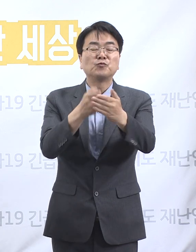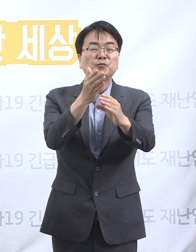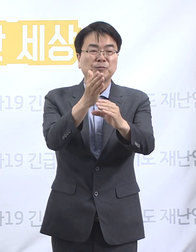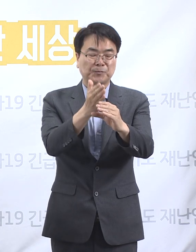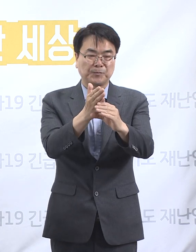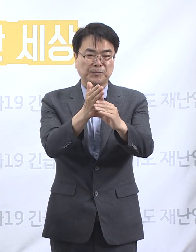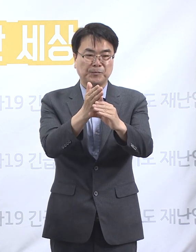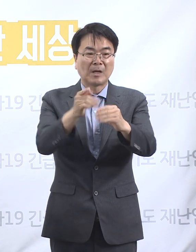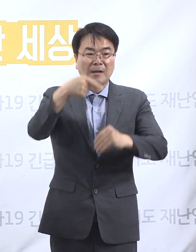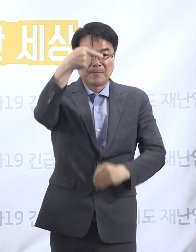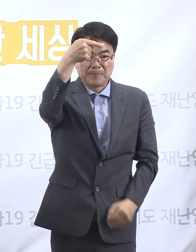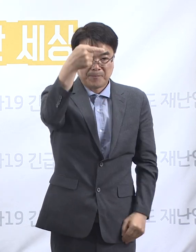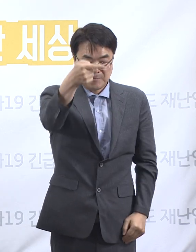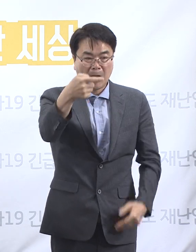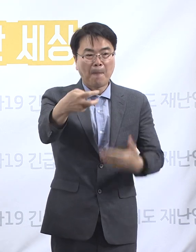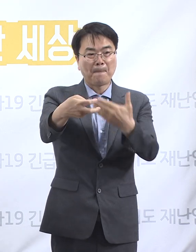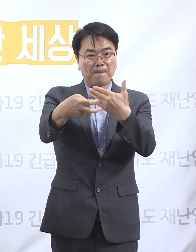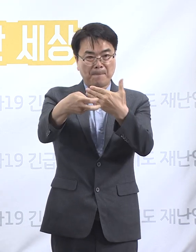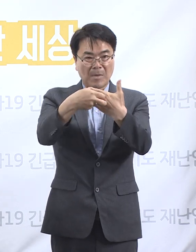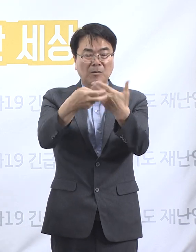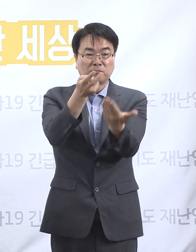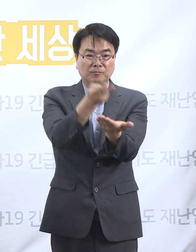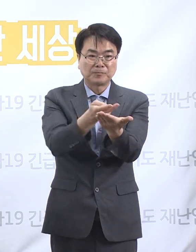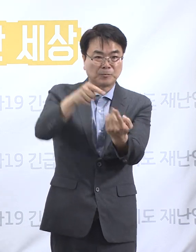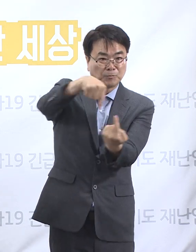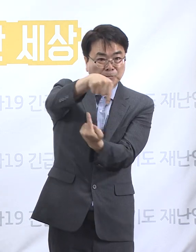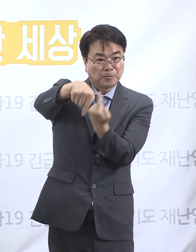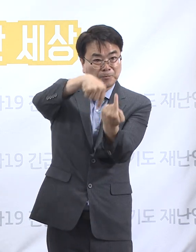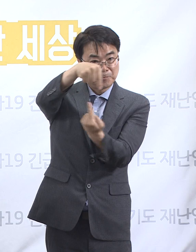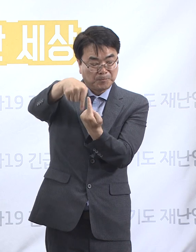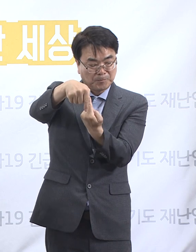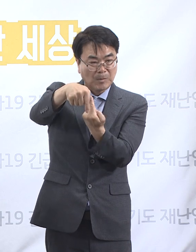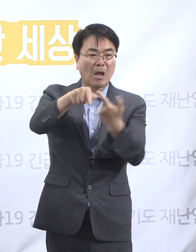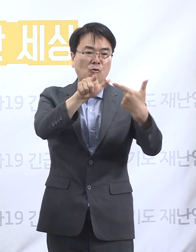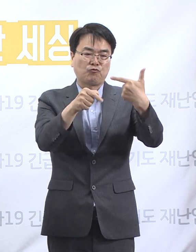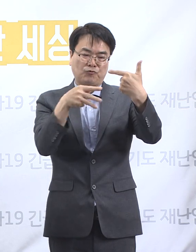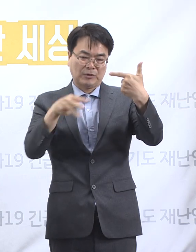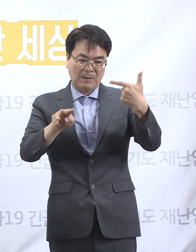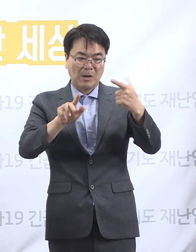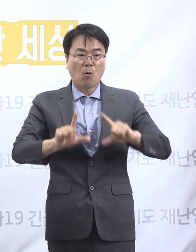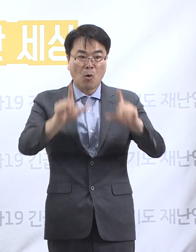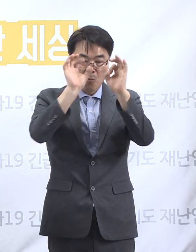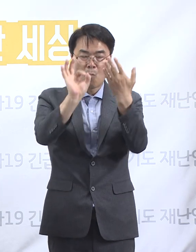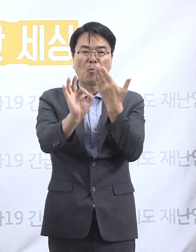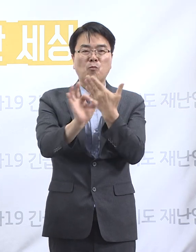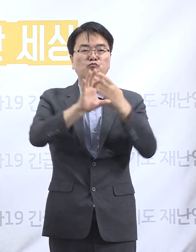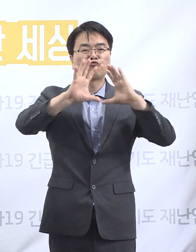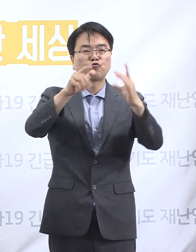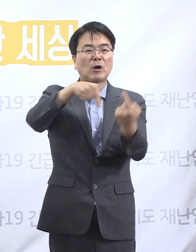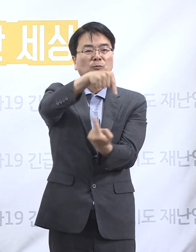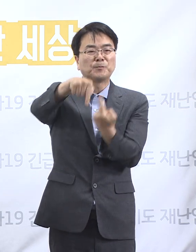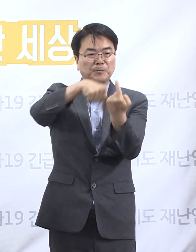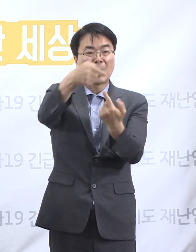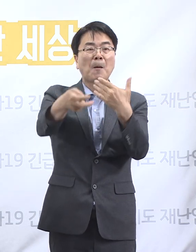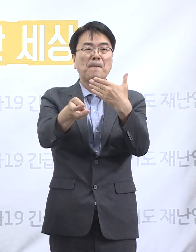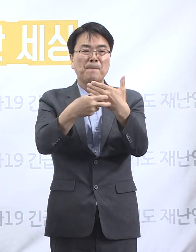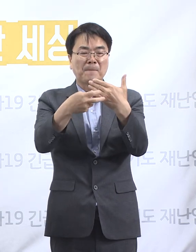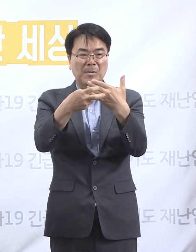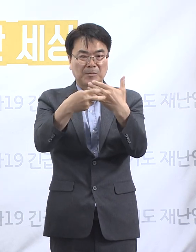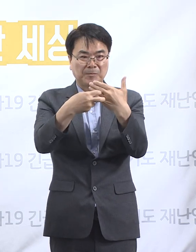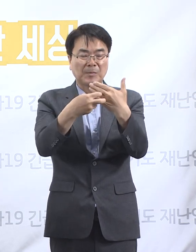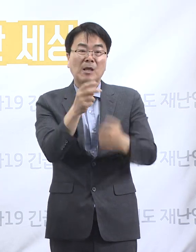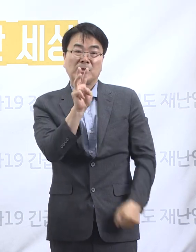다음은 경기도의 병상 운용 현황입니다. 6월 3일 0시 기준 경기도는 국가지정 입원치료병상